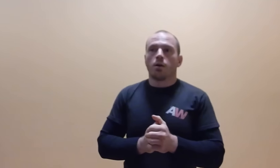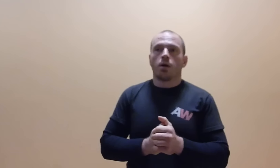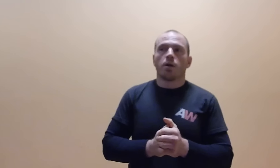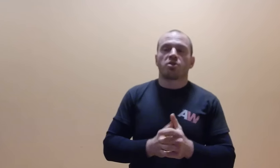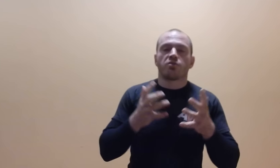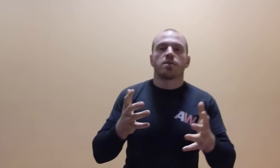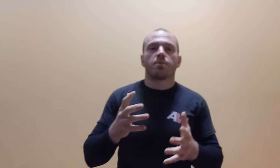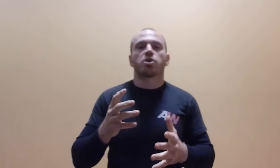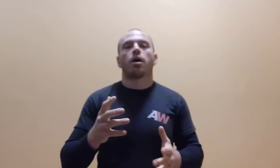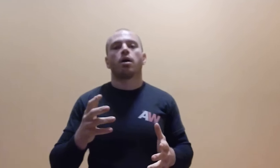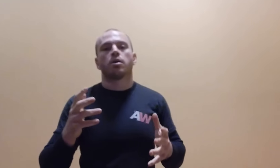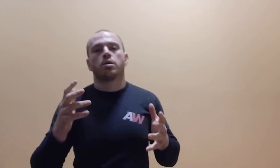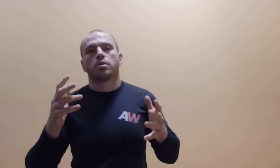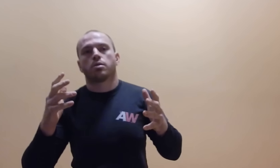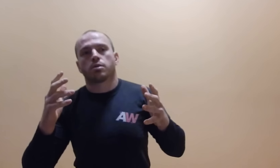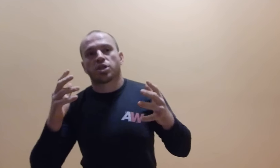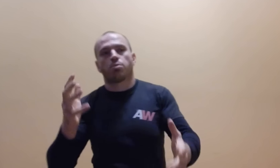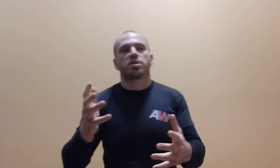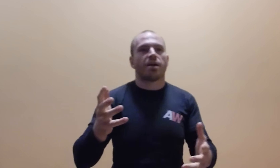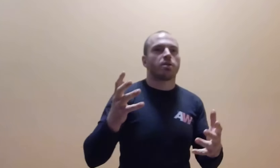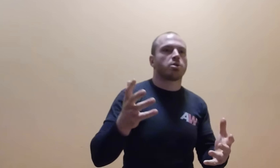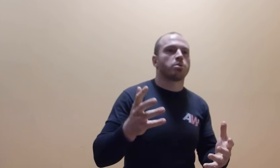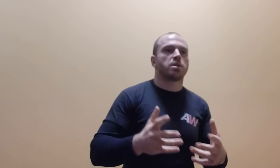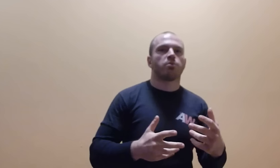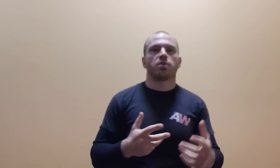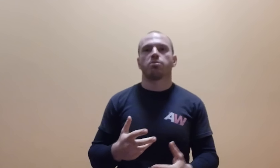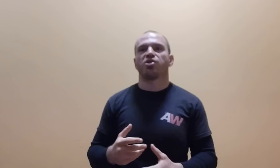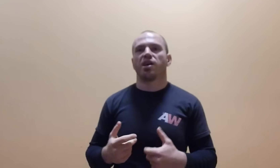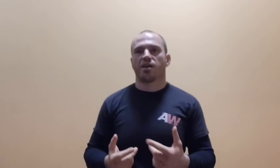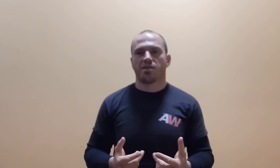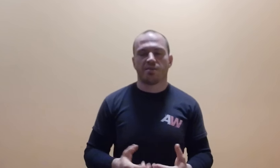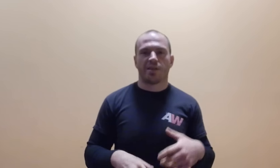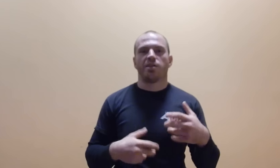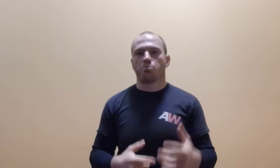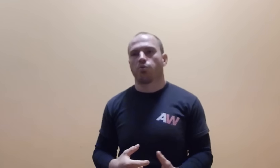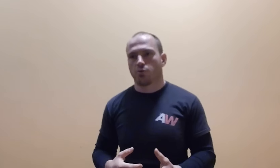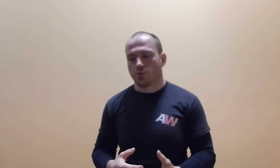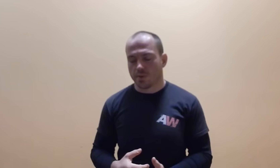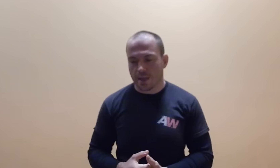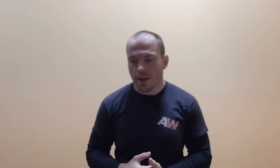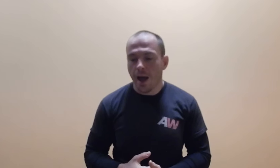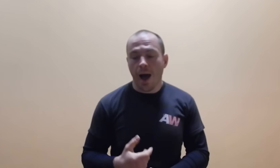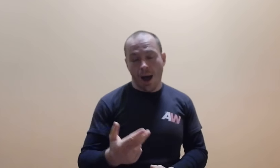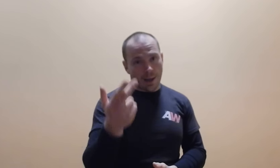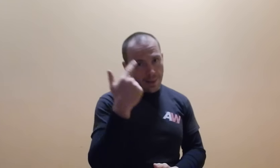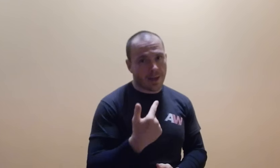Przede wszystkim nasza postawa, nasza pozycja powinna być nieagresywna, nie prowokująca, ale